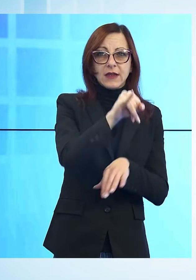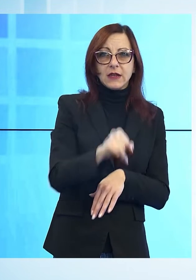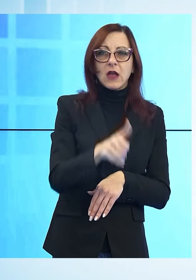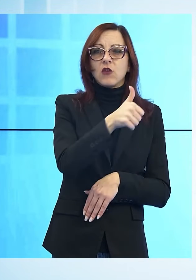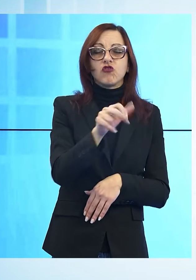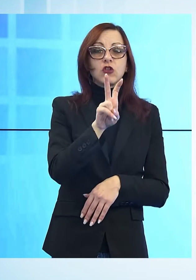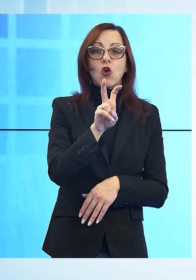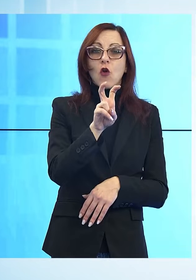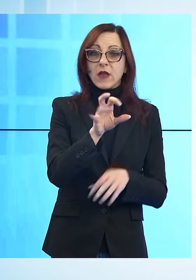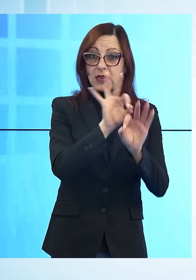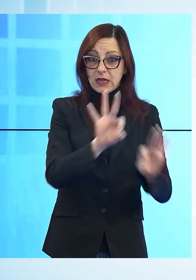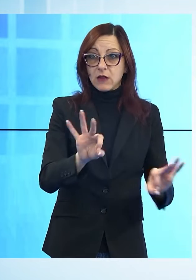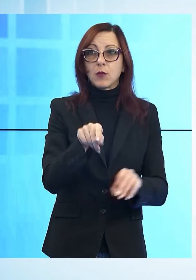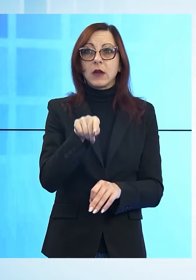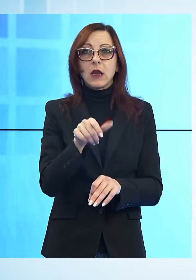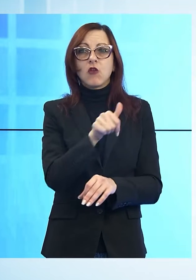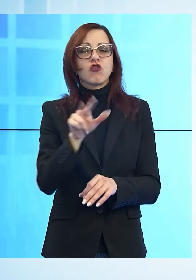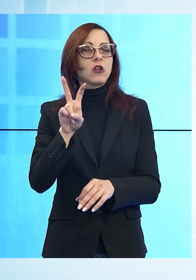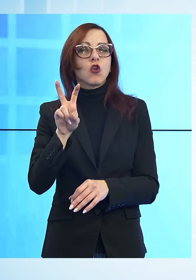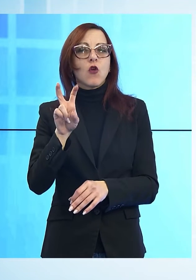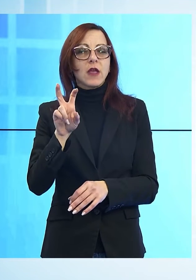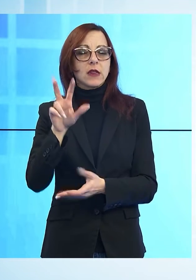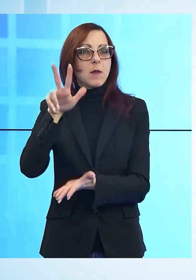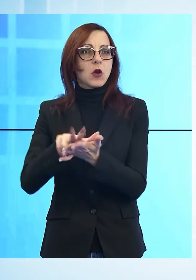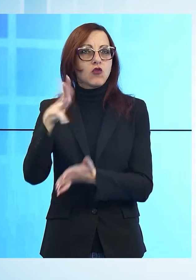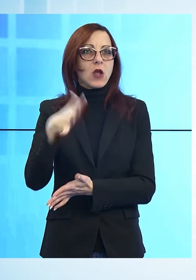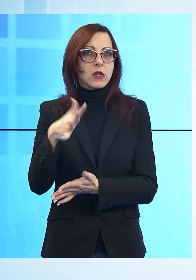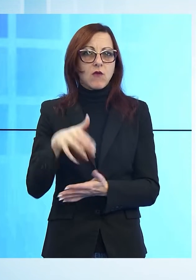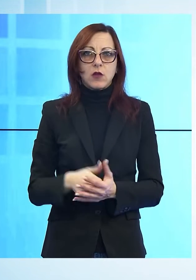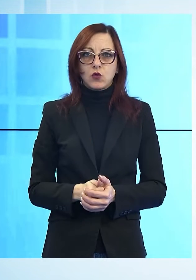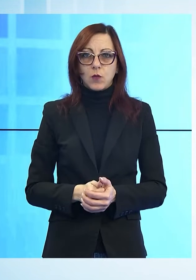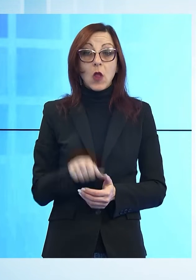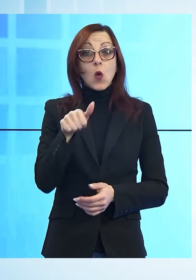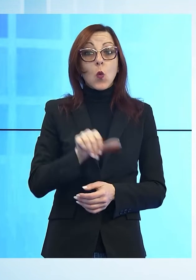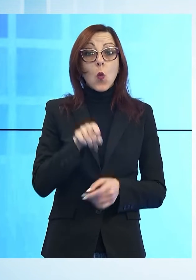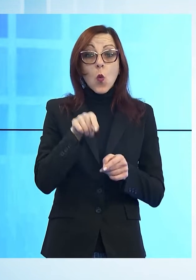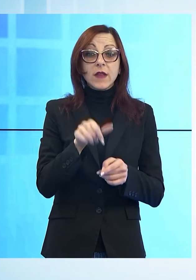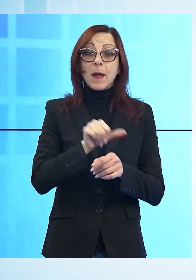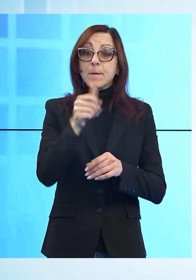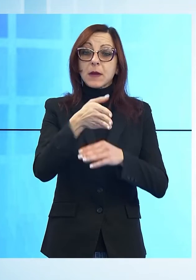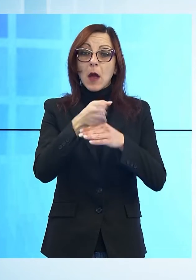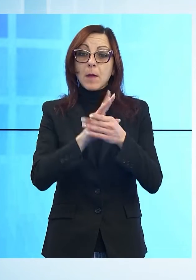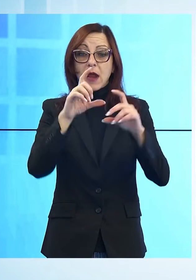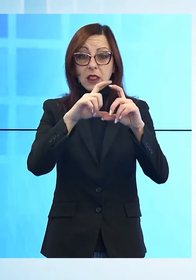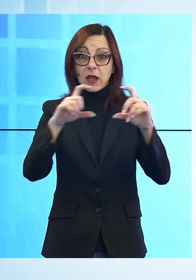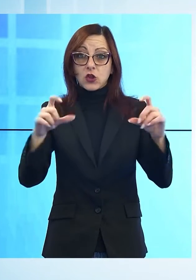120. Sono già stati tutti prenotati. Ricordo questa è la prima, soltanto la prima tranche dei vaccini disponibili